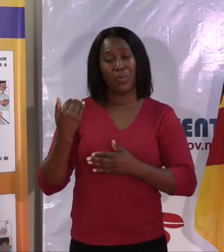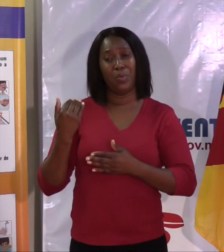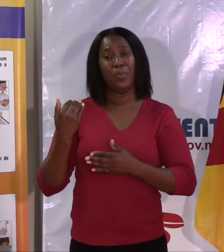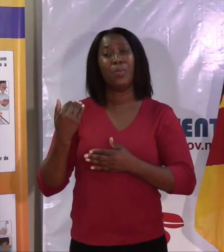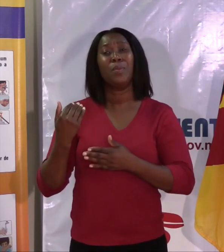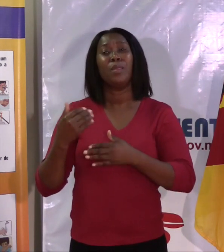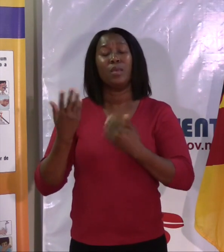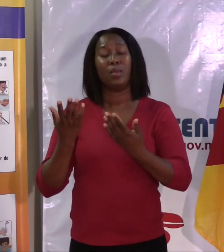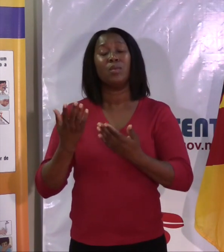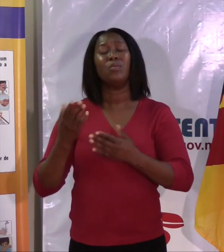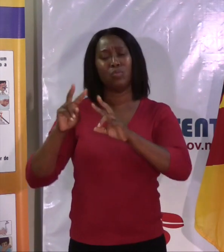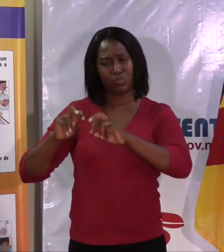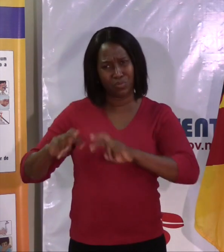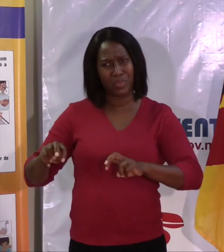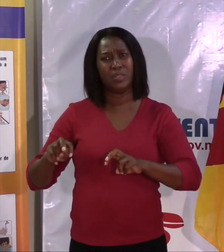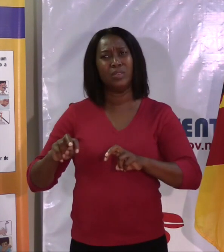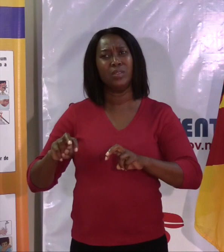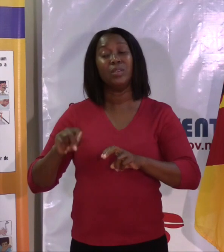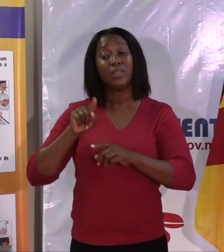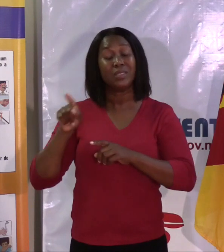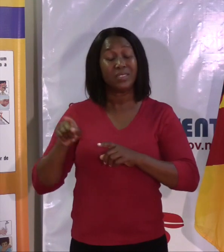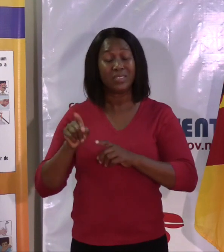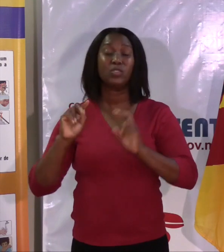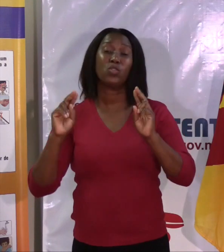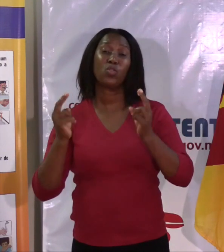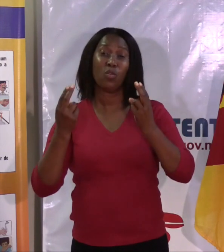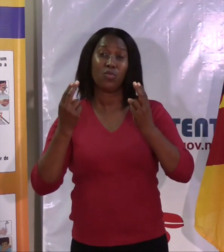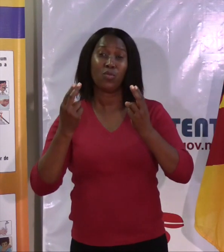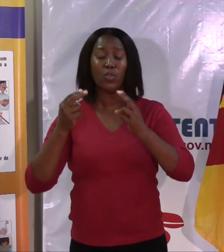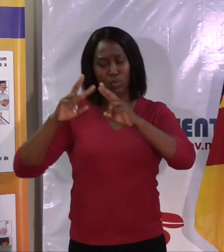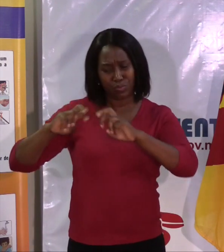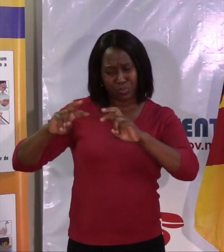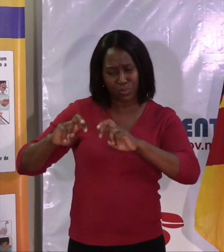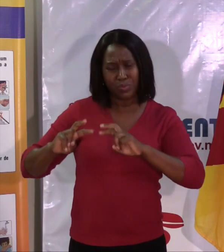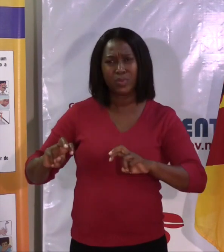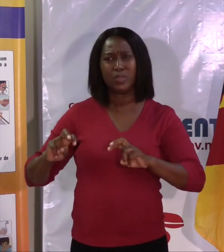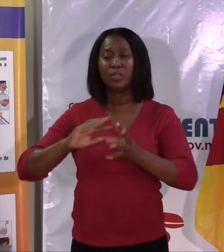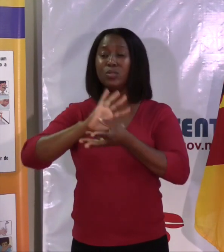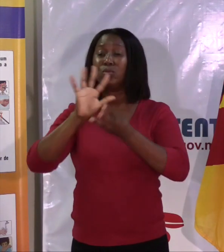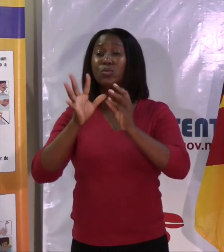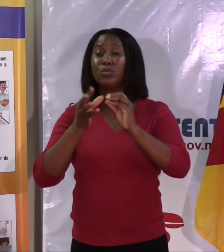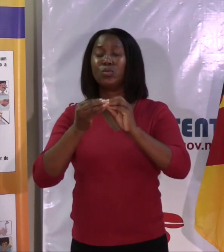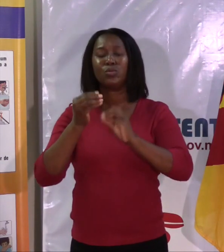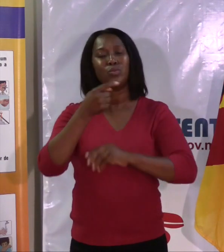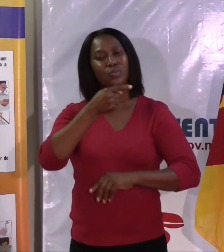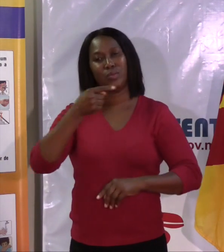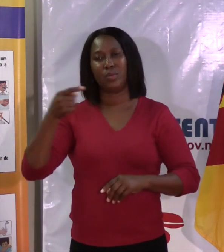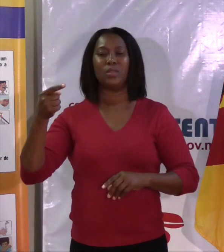dos novos casos testados, todos revelaram-se negativos para o coronavírus.